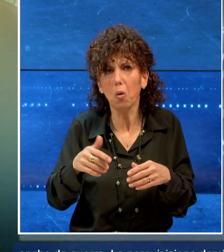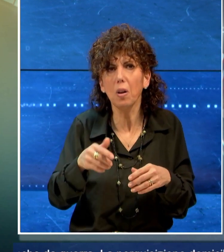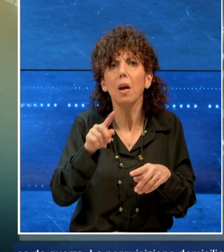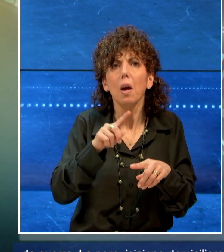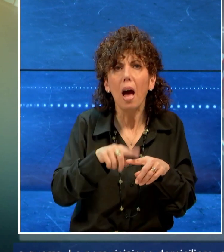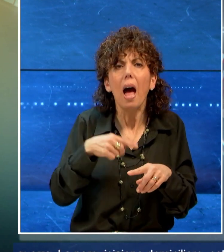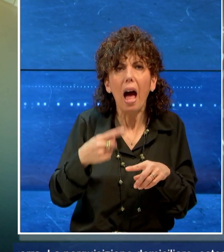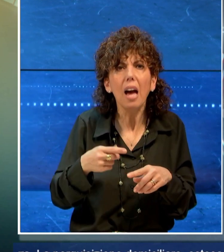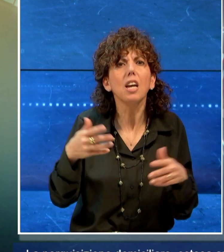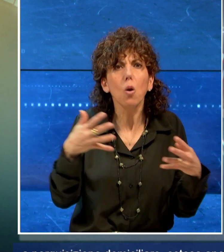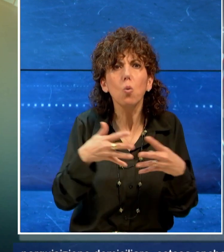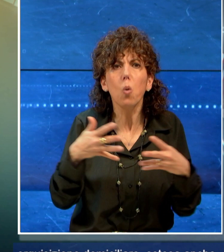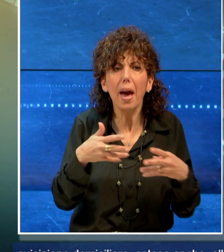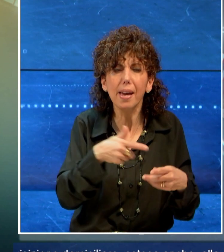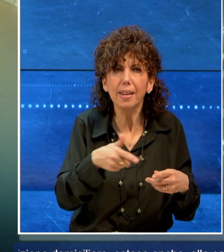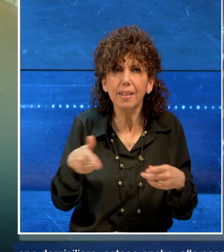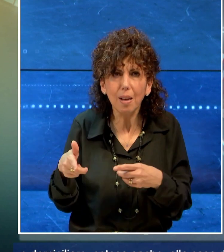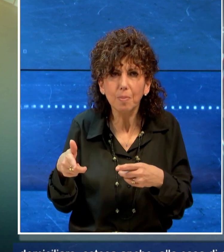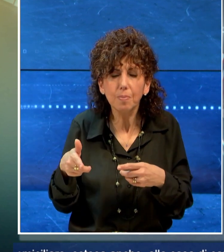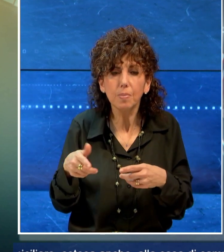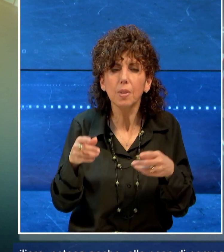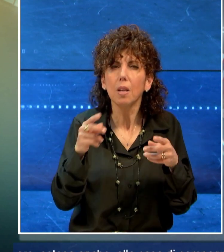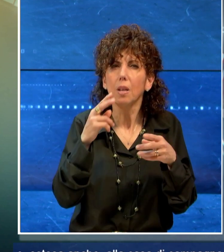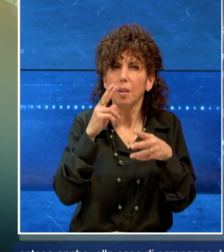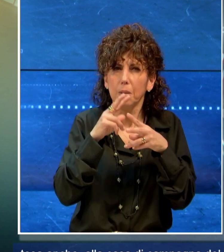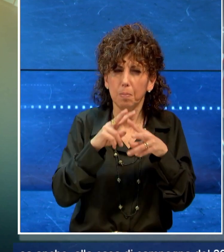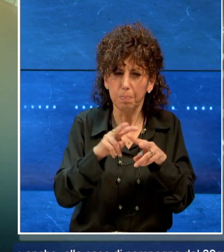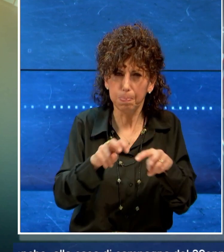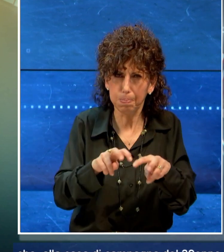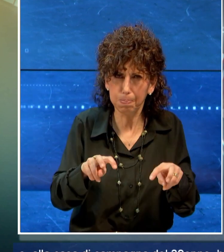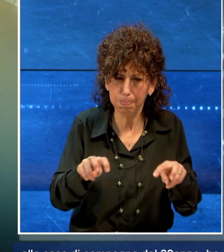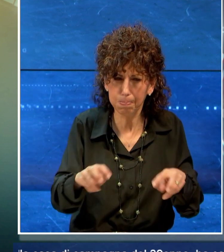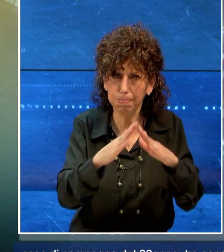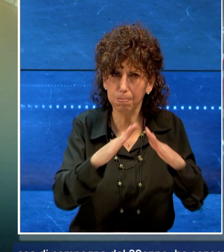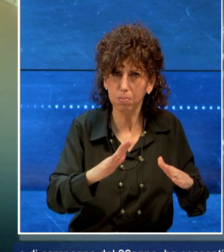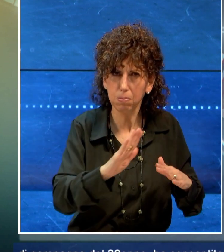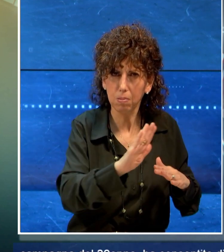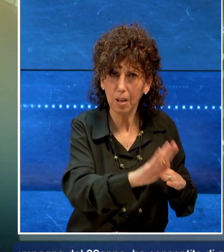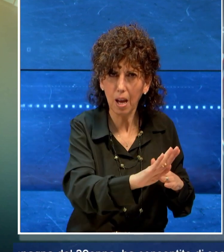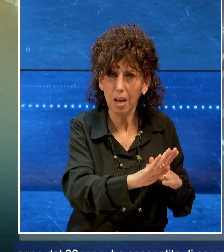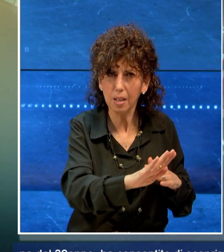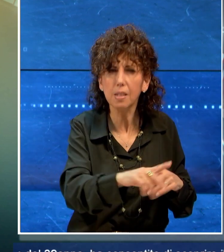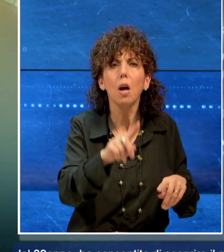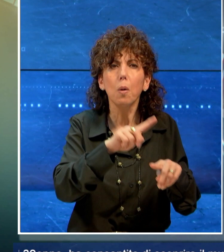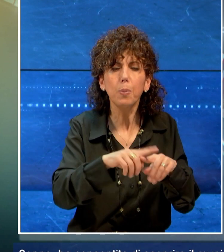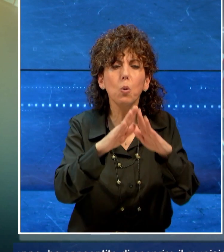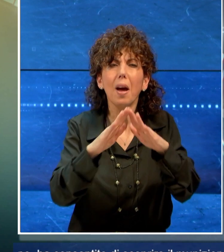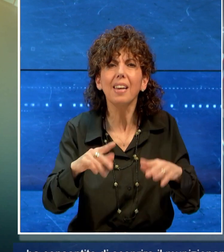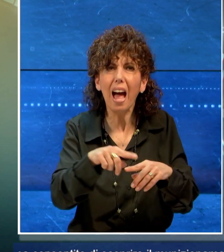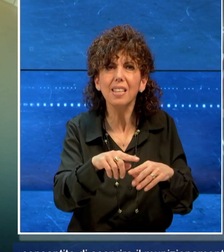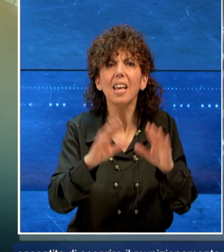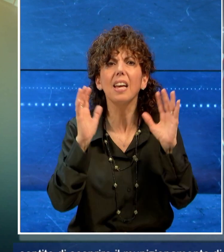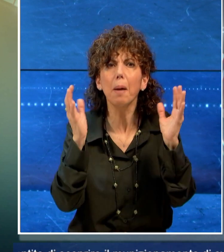anche da guerra la perquisizione domiciliare estesa anche alla casa di